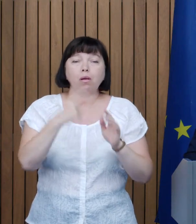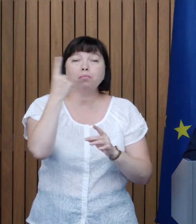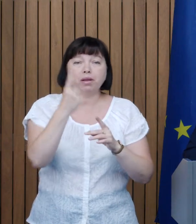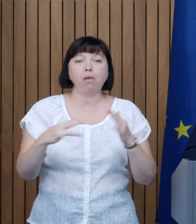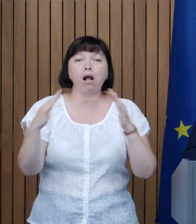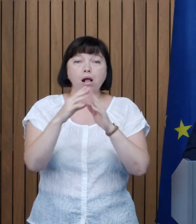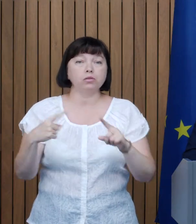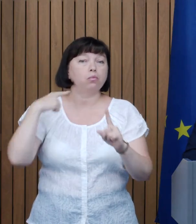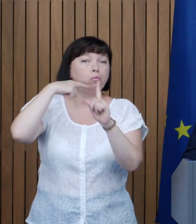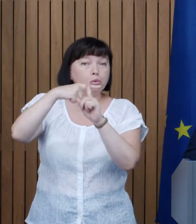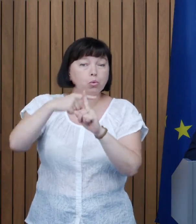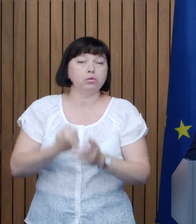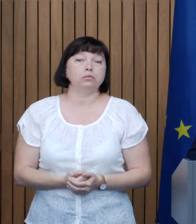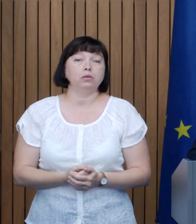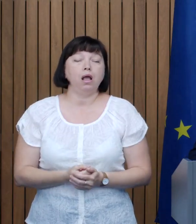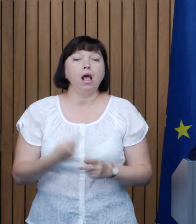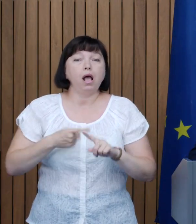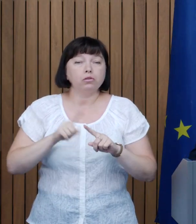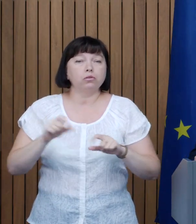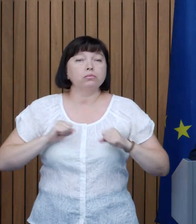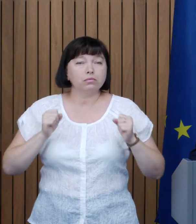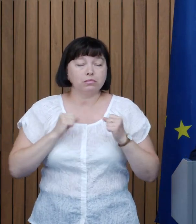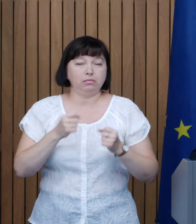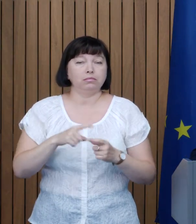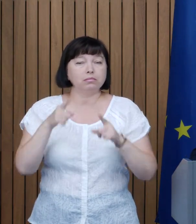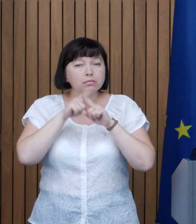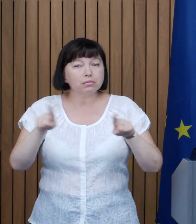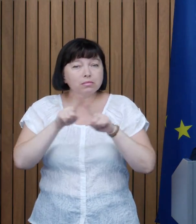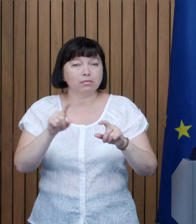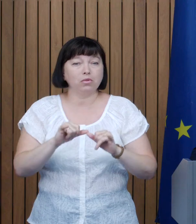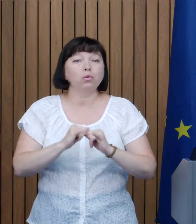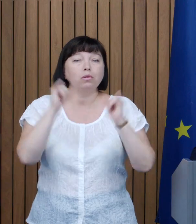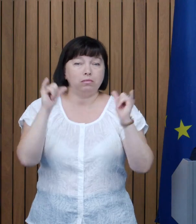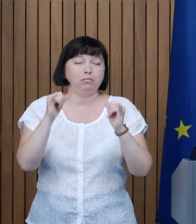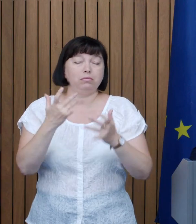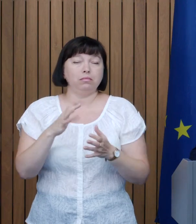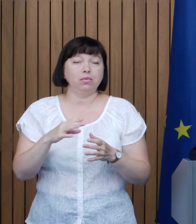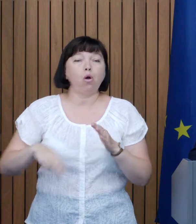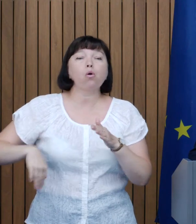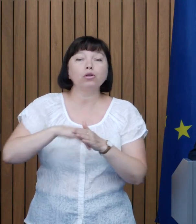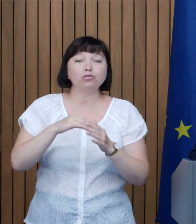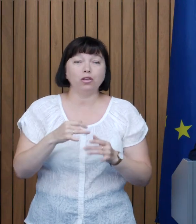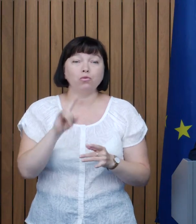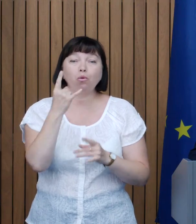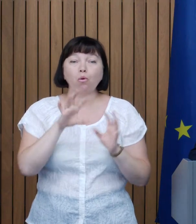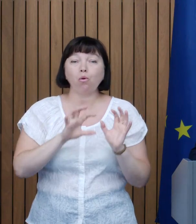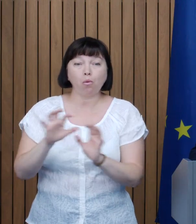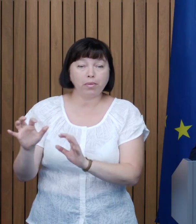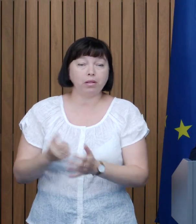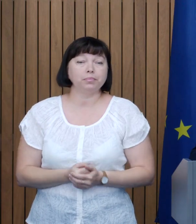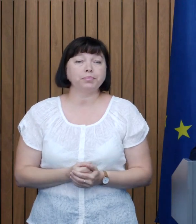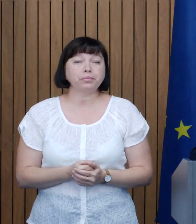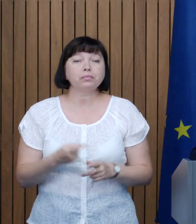Clasă Plus, ne referim la efortul nostru de a flexibiliza concedurile de îngrijire a copilului Ne referim la investițiile pe care le făcut